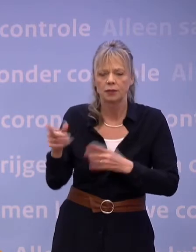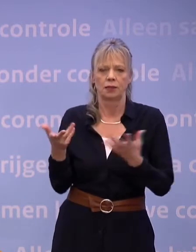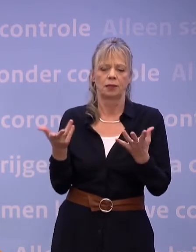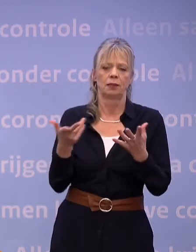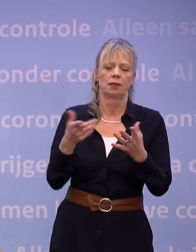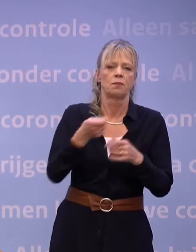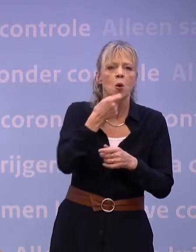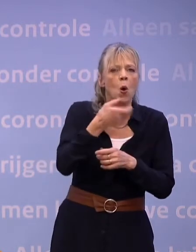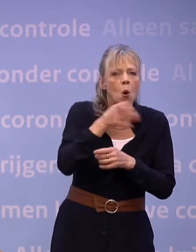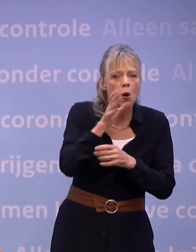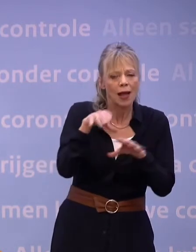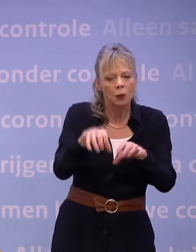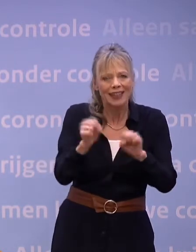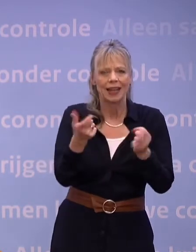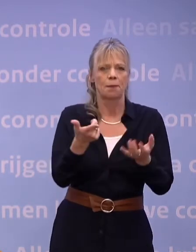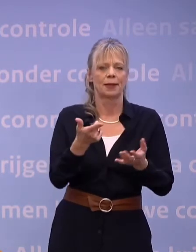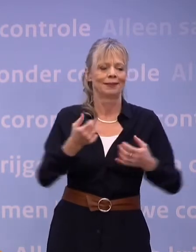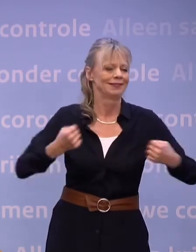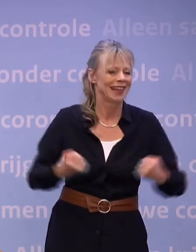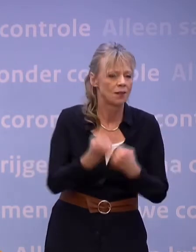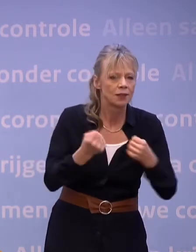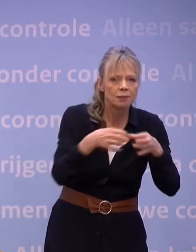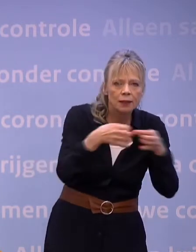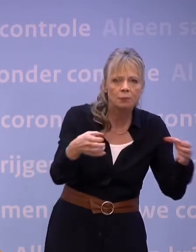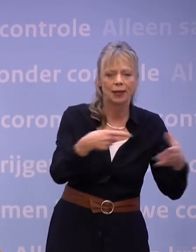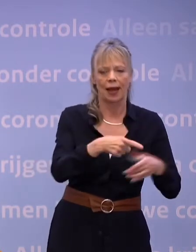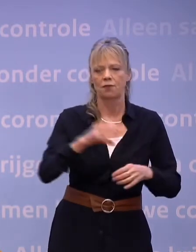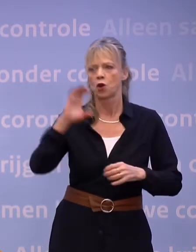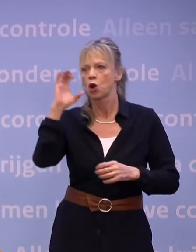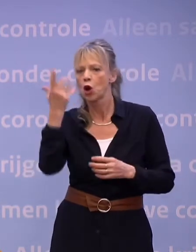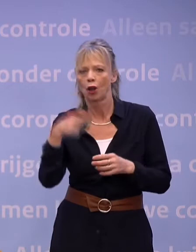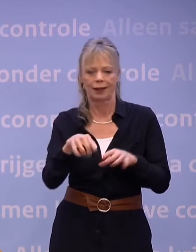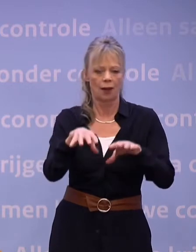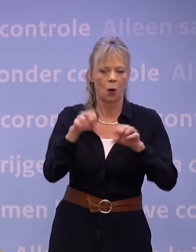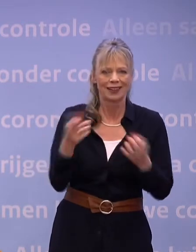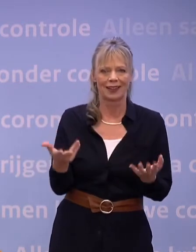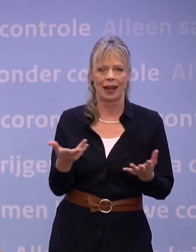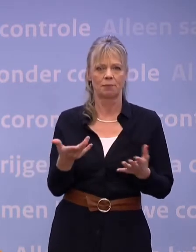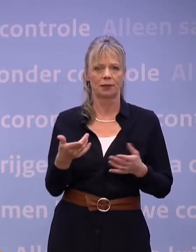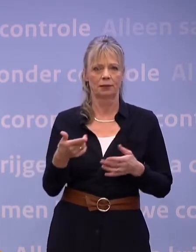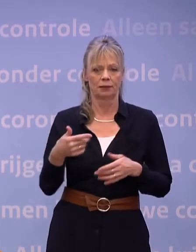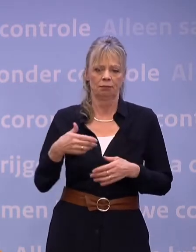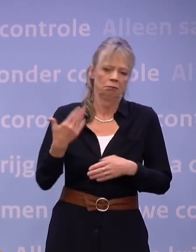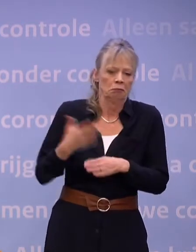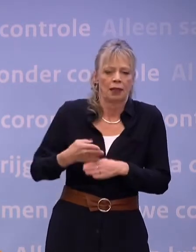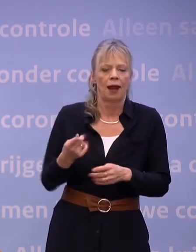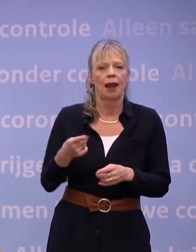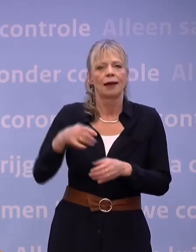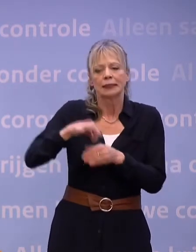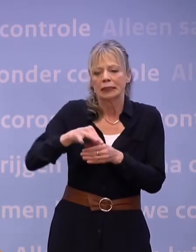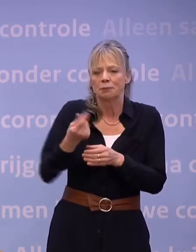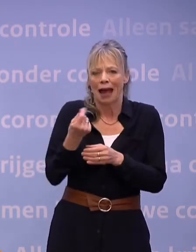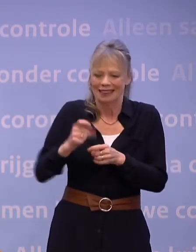...evenementenbedrijven, culturele ondernemers en anderen die hun laatste spaarcenten in rook zien opgaan.